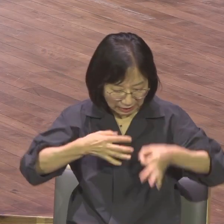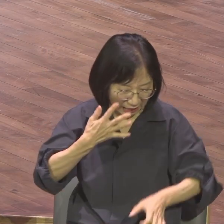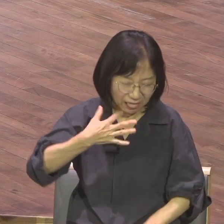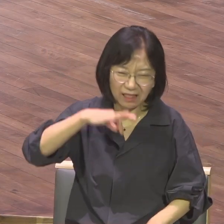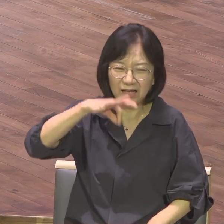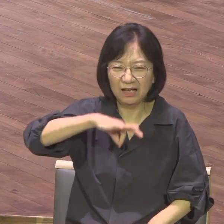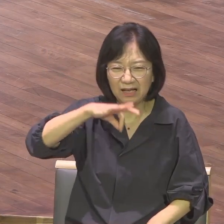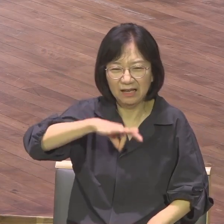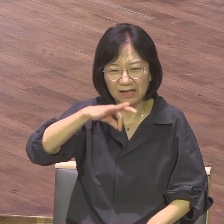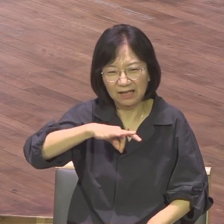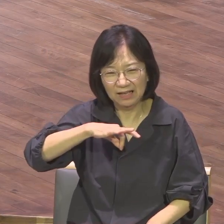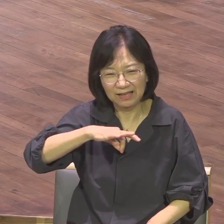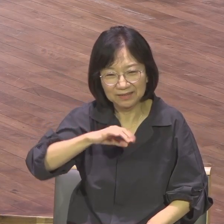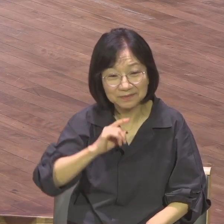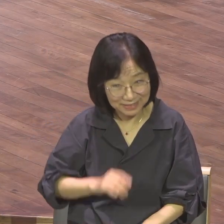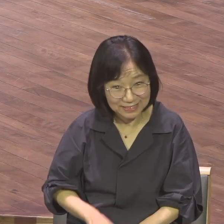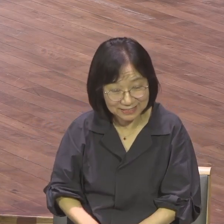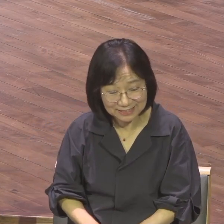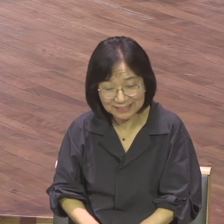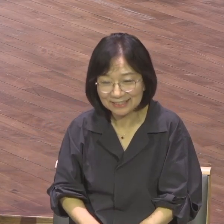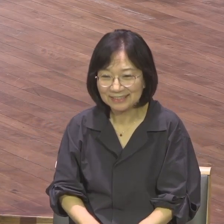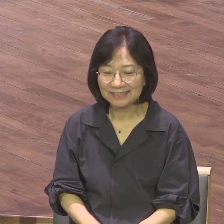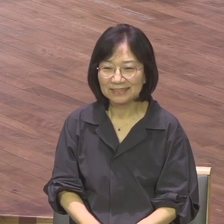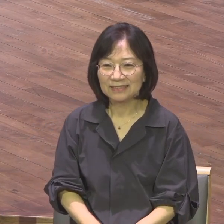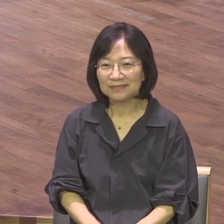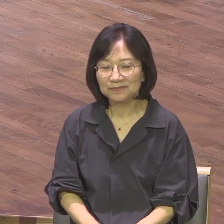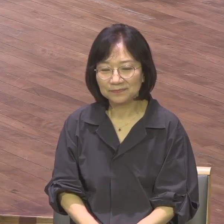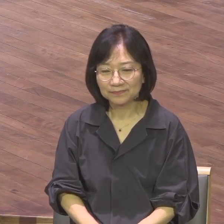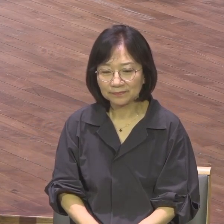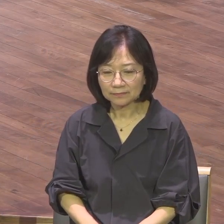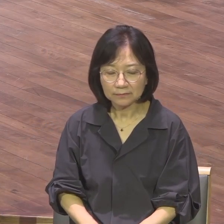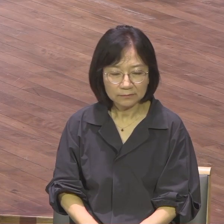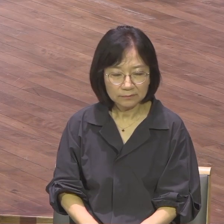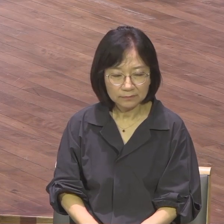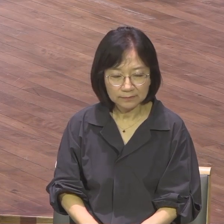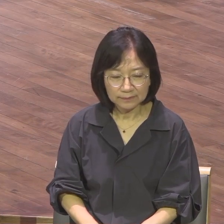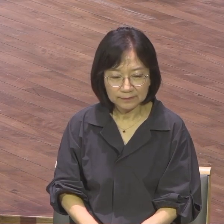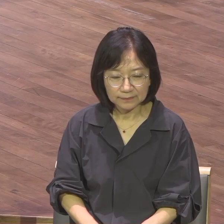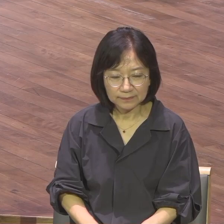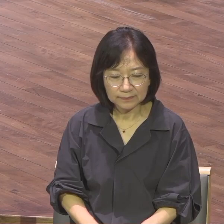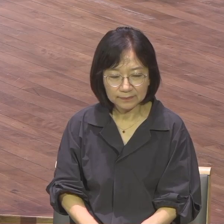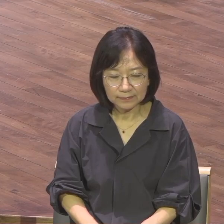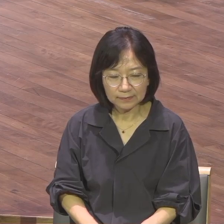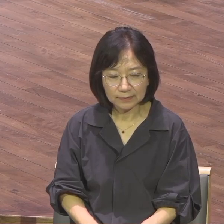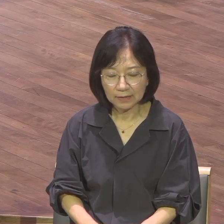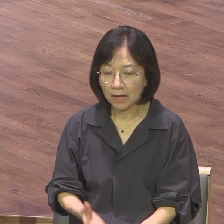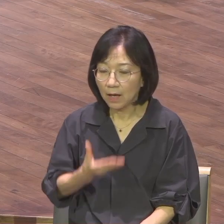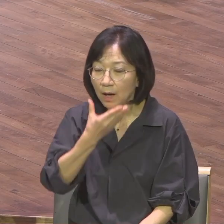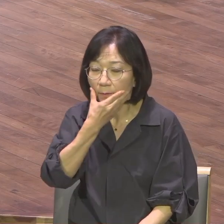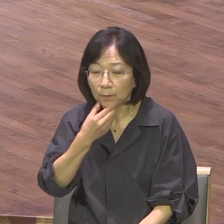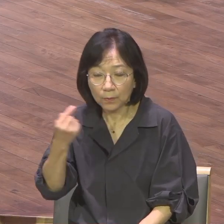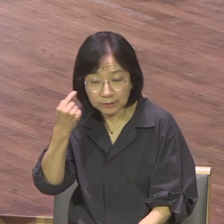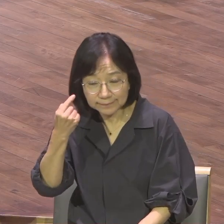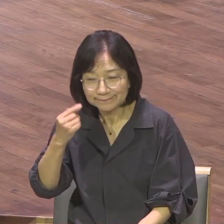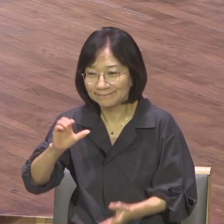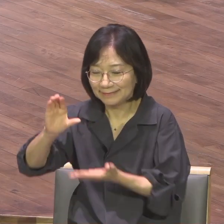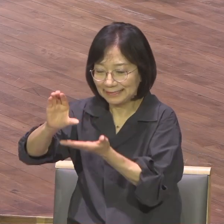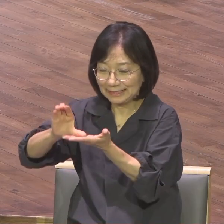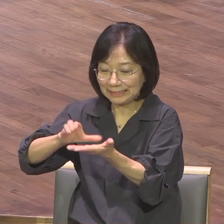복음 아니면 그리스도가 아니면 지금까지 살아온 내 인생 지금 현재의